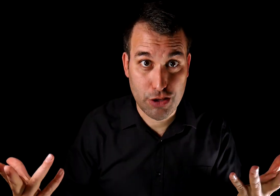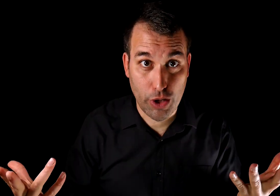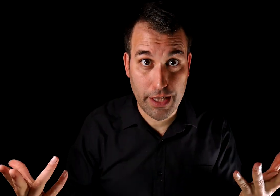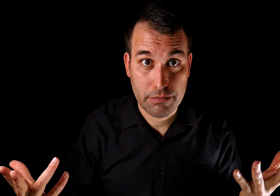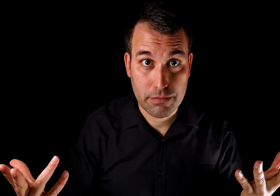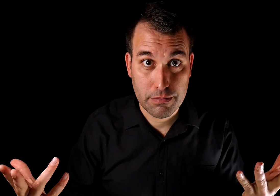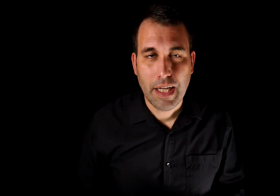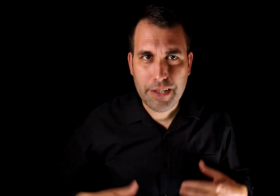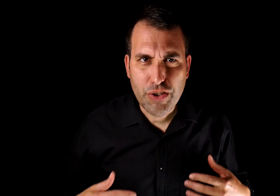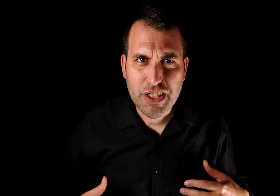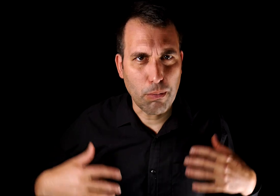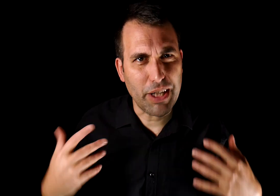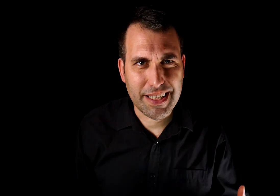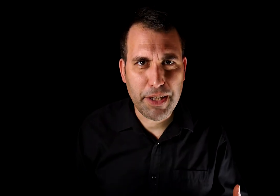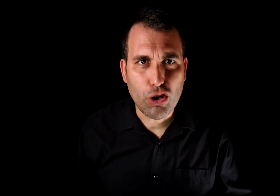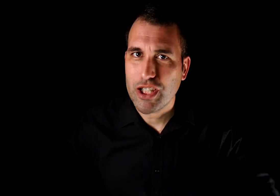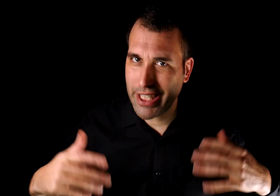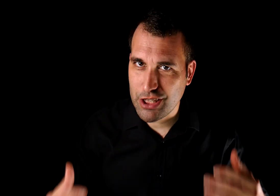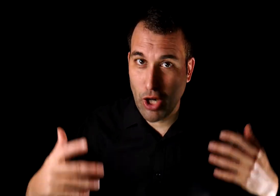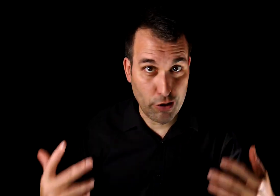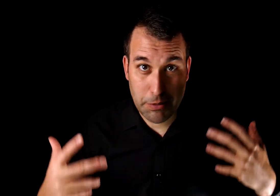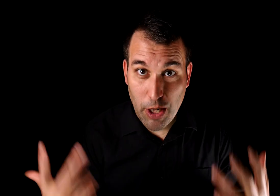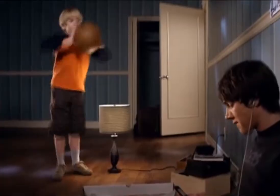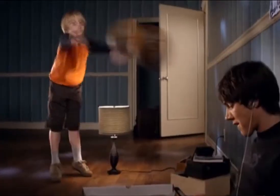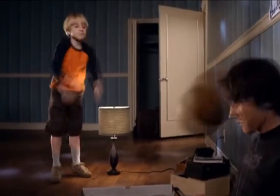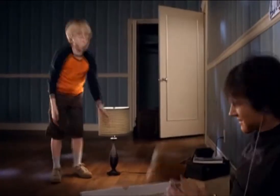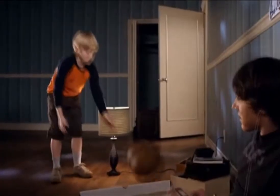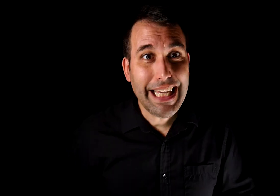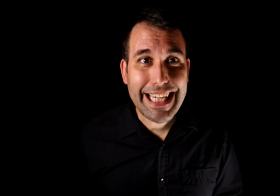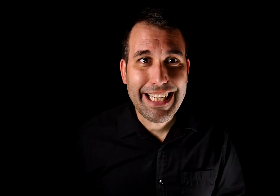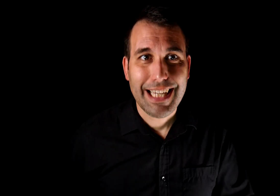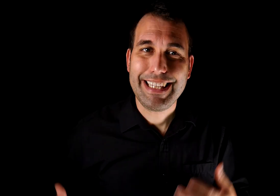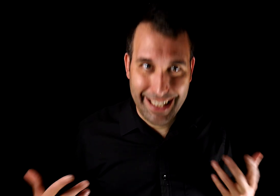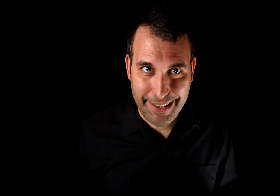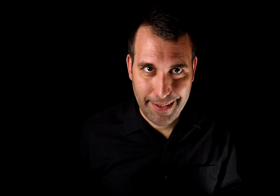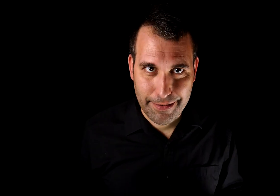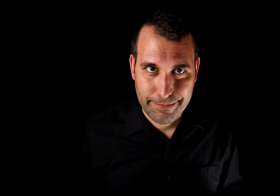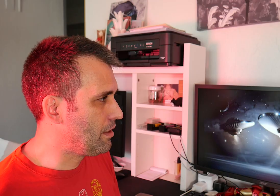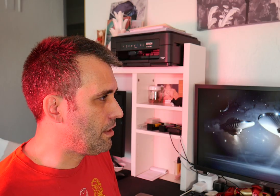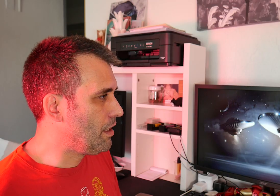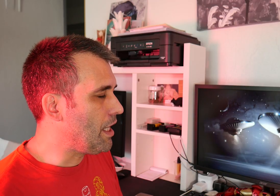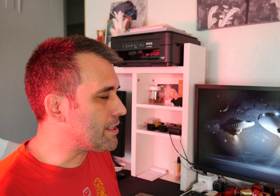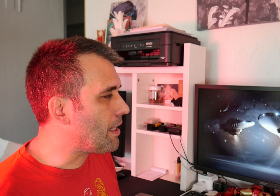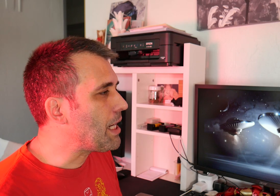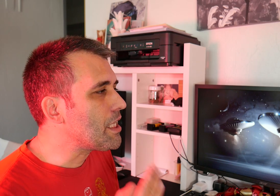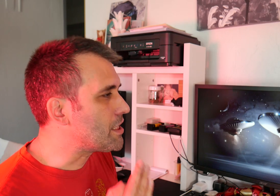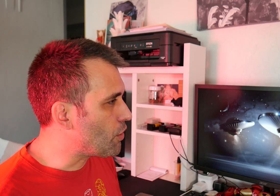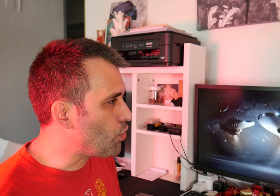historia. Entonces, como buen escéptico, sigues tocando las pelotas y aquí te dice. Estaba seguro,